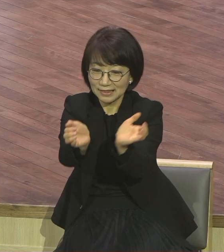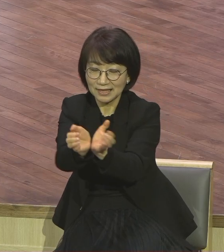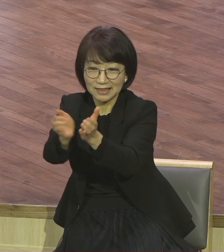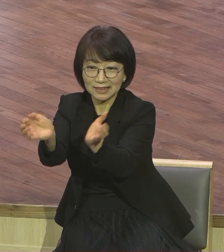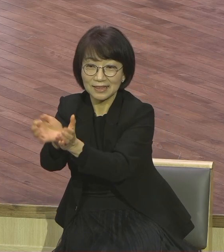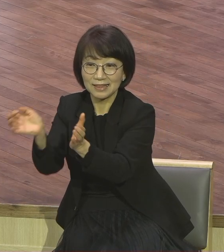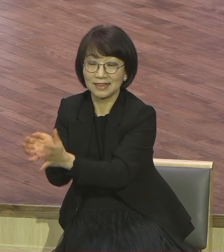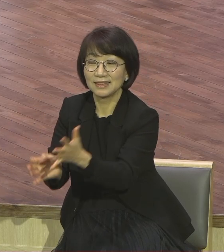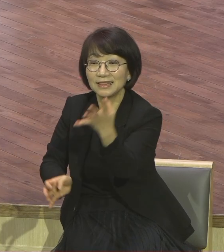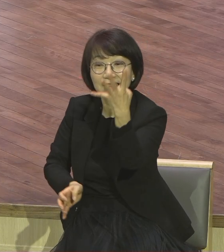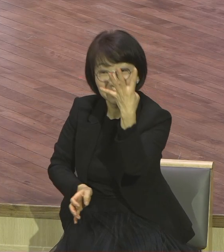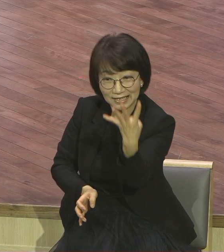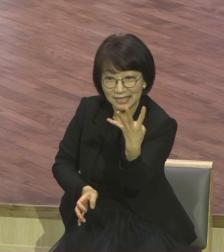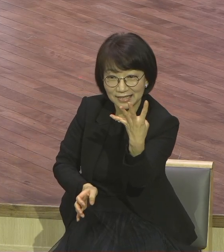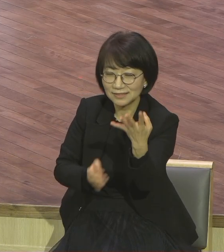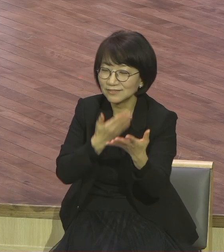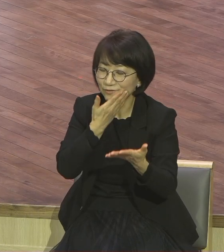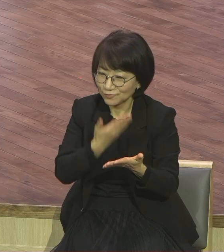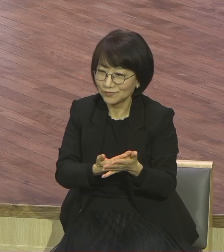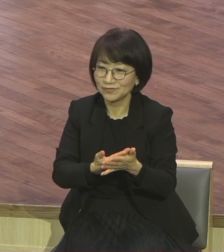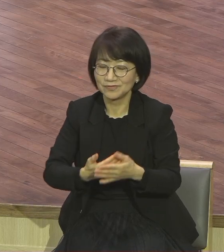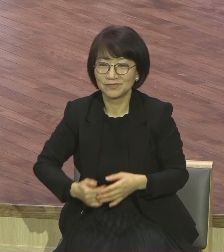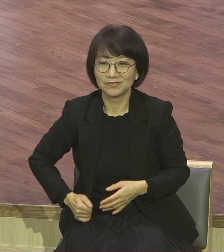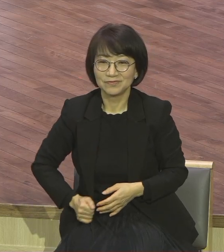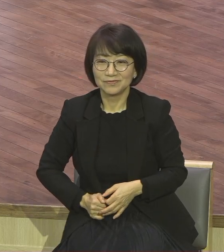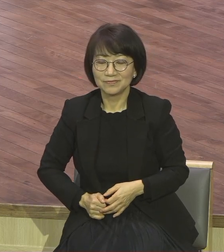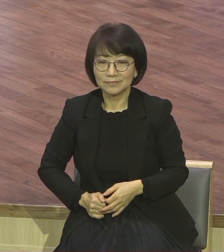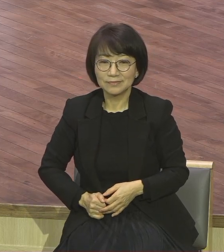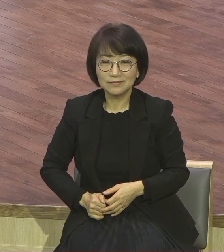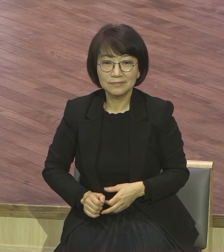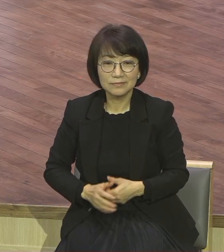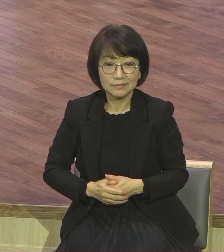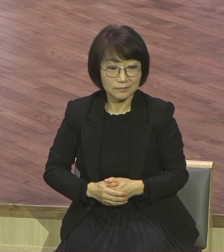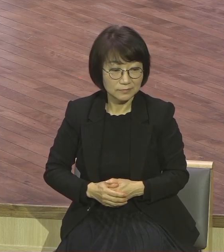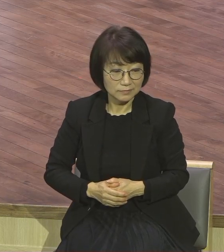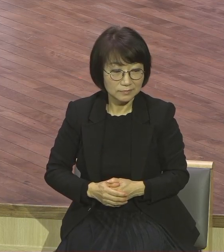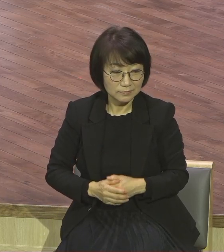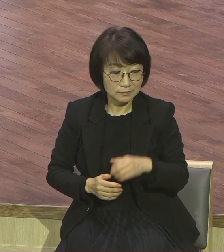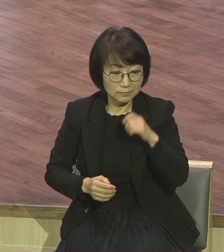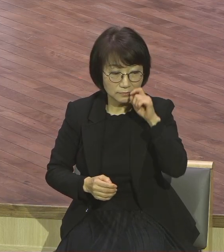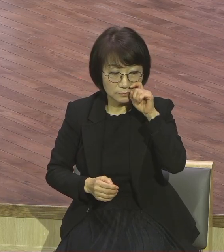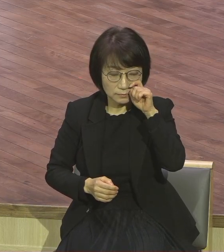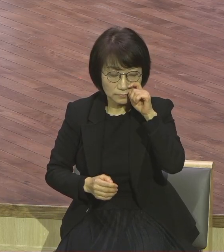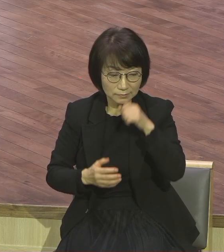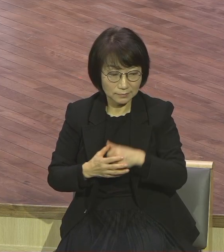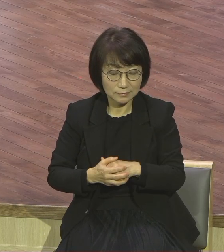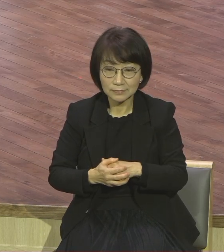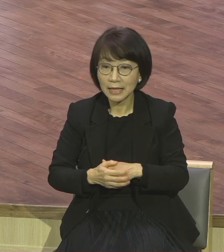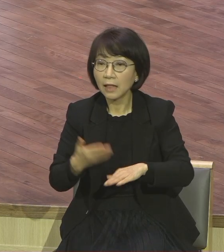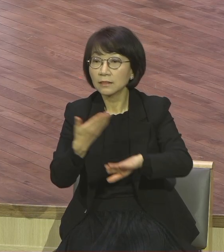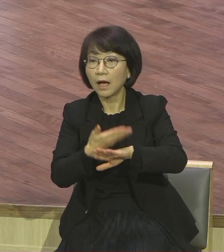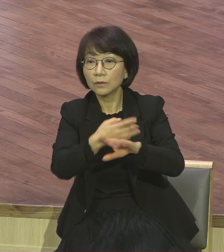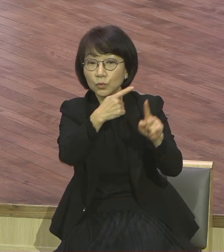굉장히 중요하거든요. 이거는 복음 모르고 영직인 모르는 사람은 교회에 없으면 어느 교회에 결혼, 태아하고 있어요?